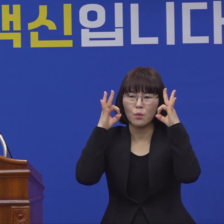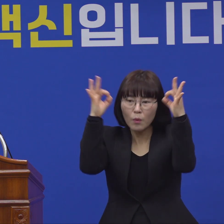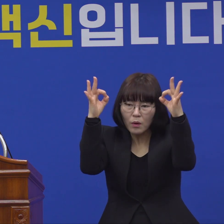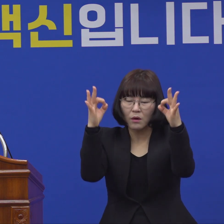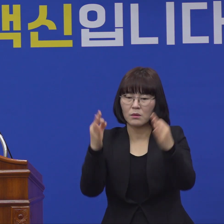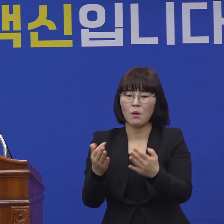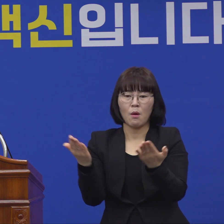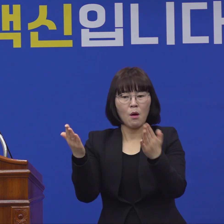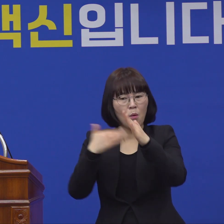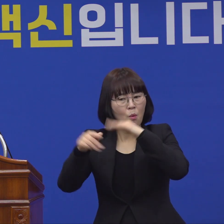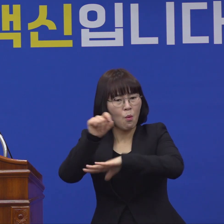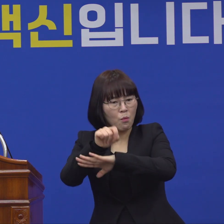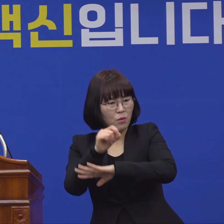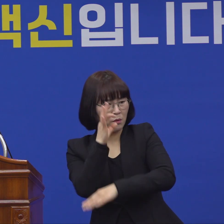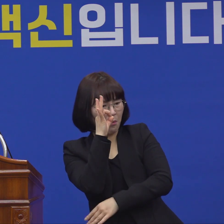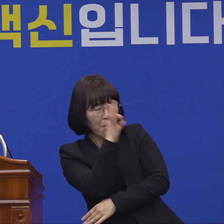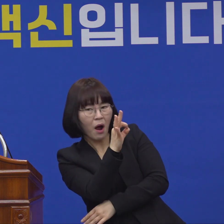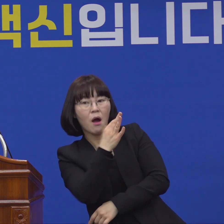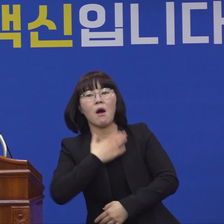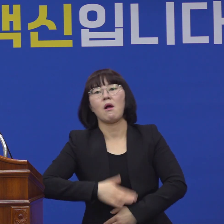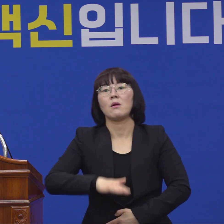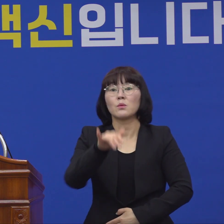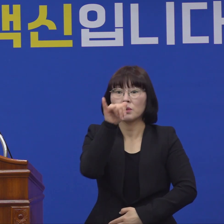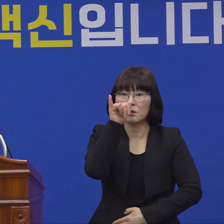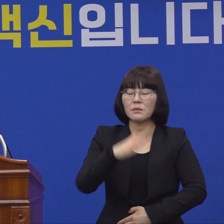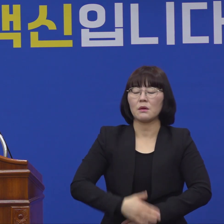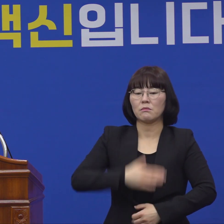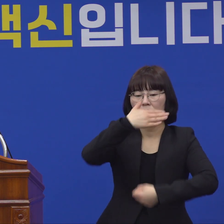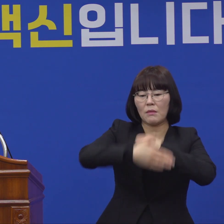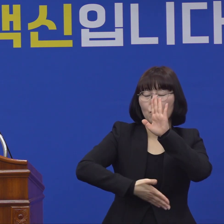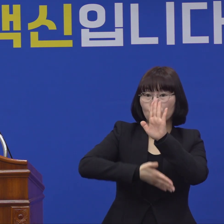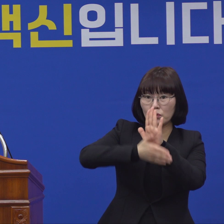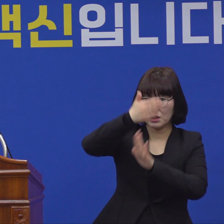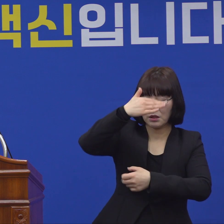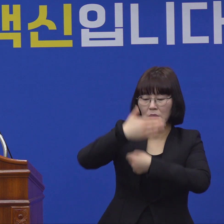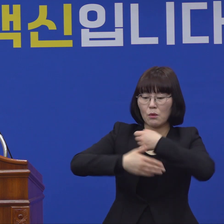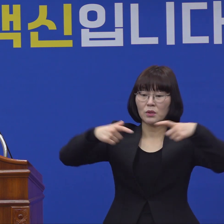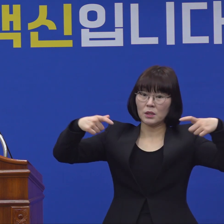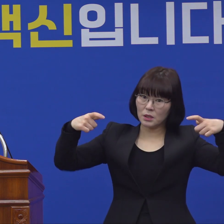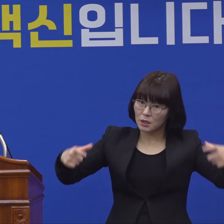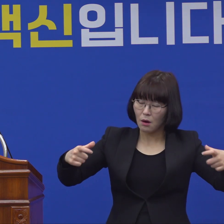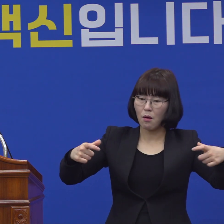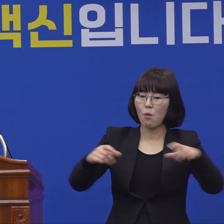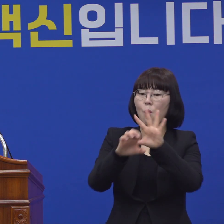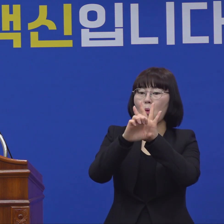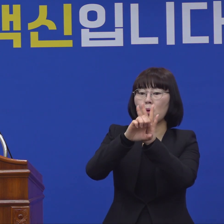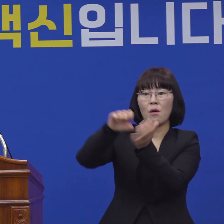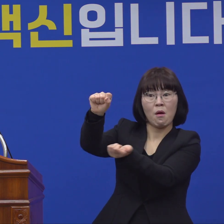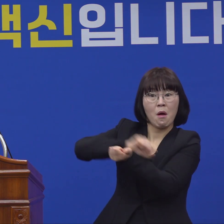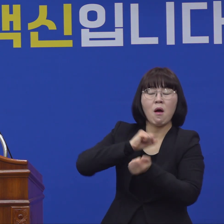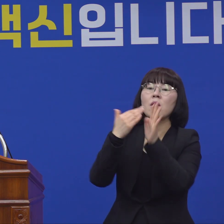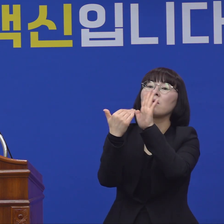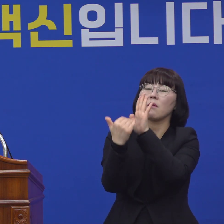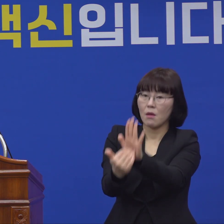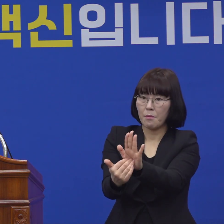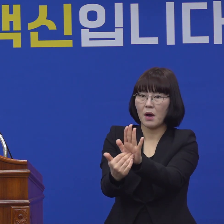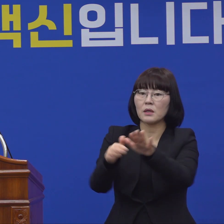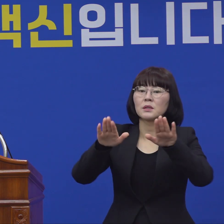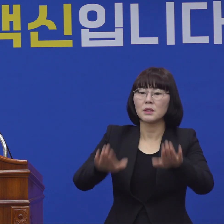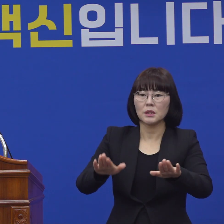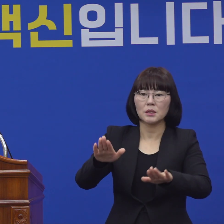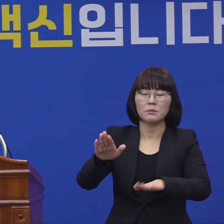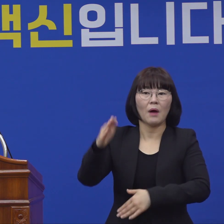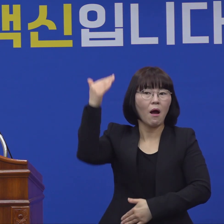지켜봤습니다. 특히 대구시의 코로나 확산을 방지하는 게 우리 대한민국